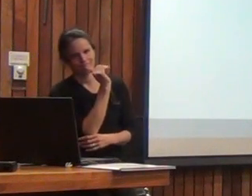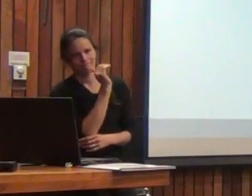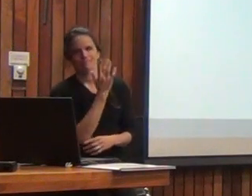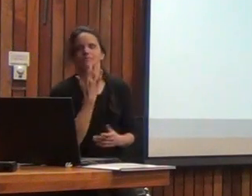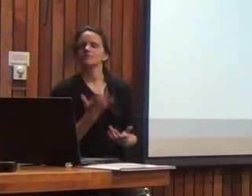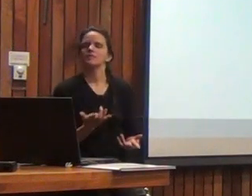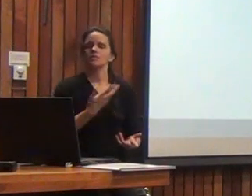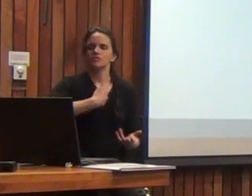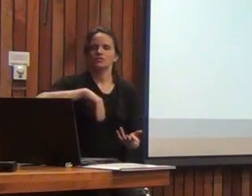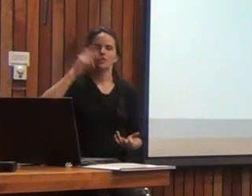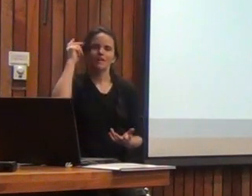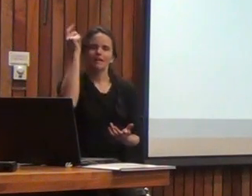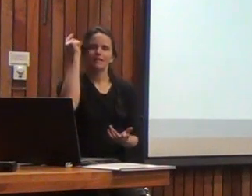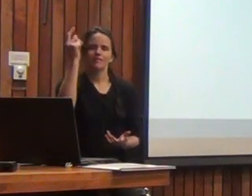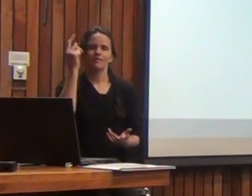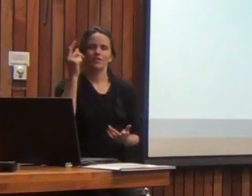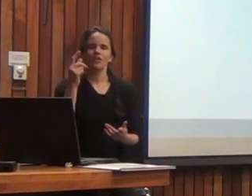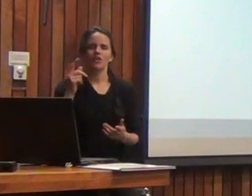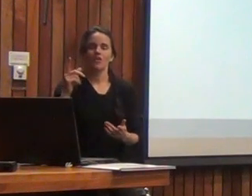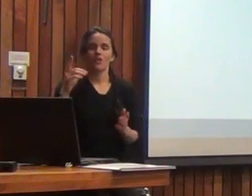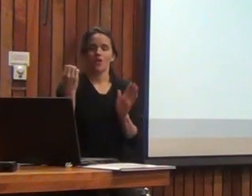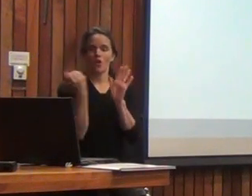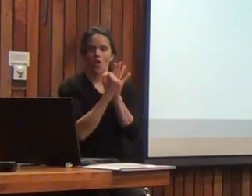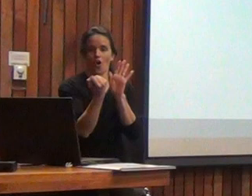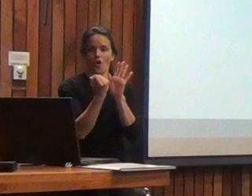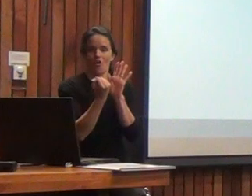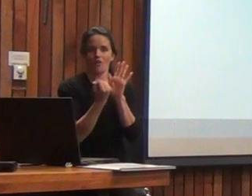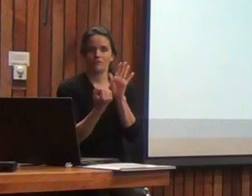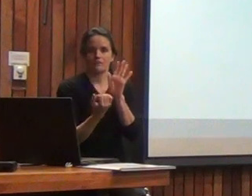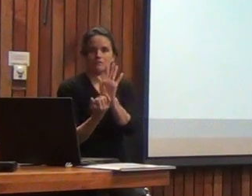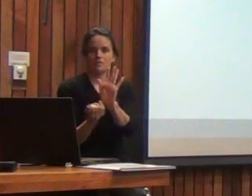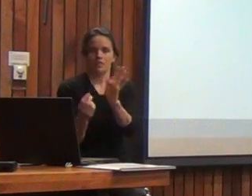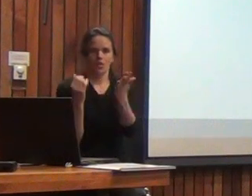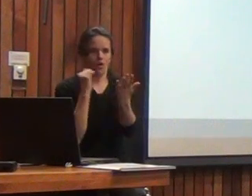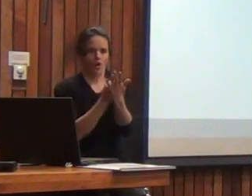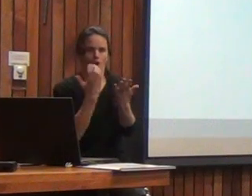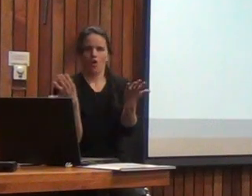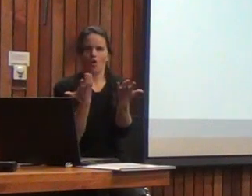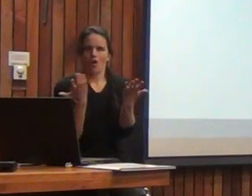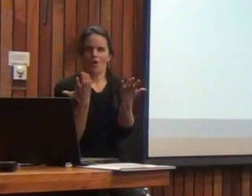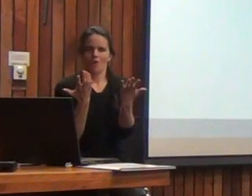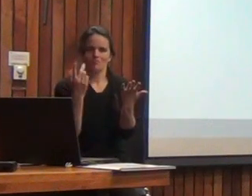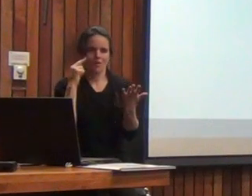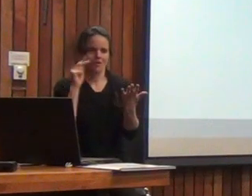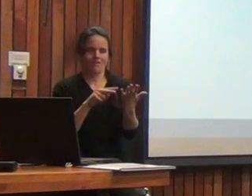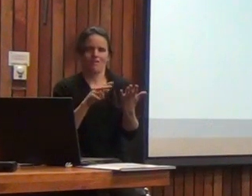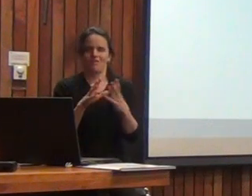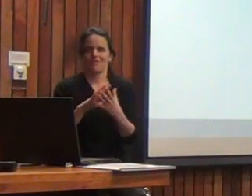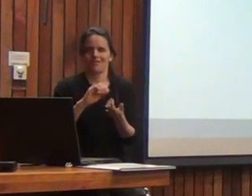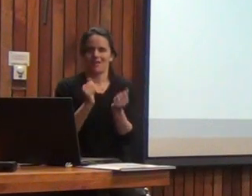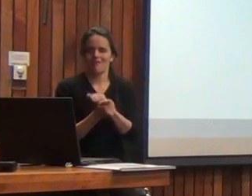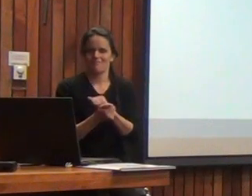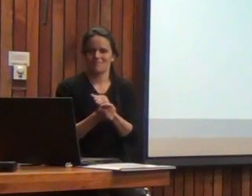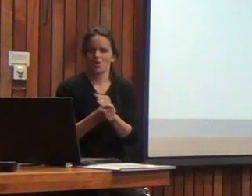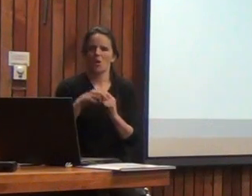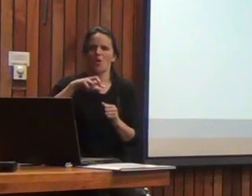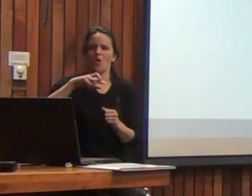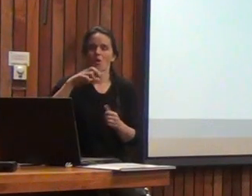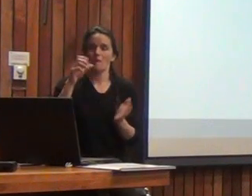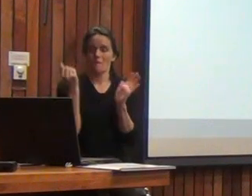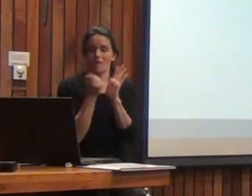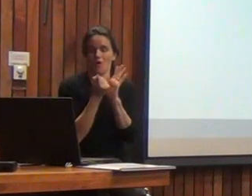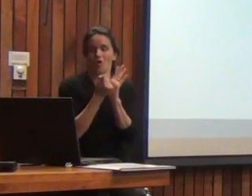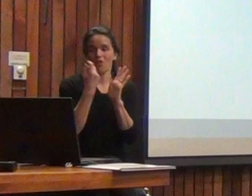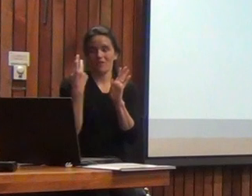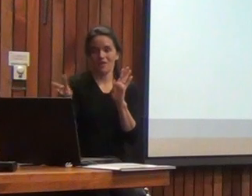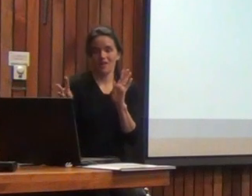además, porque nos pusimos creativos con el logo, cuando fuimos a mostrarlo a Pearson, nos dijeron, pero ¿cómo pudieron hacer eso? la verdad es que era mucho más bonito